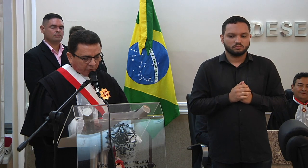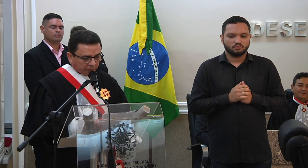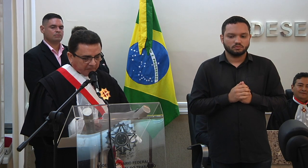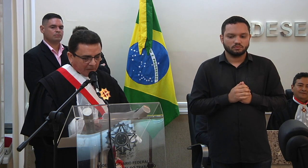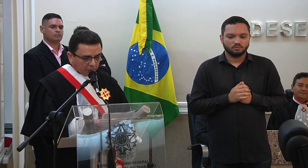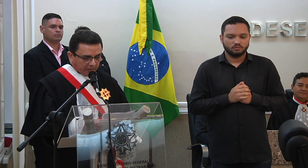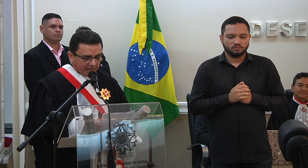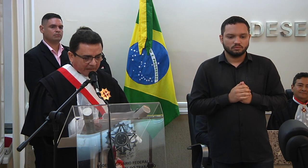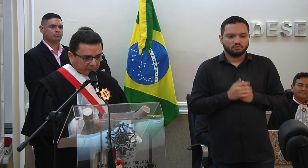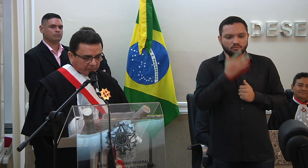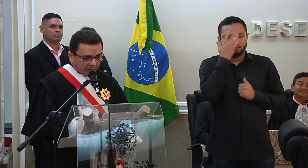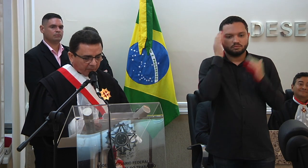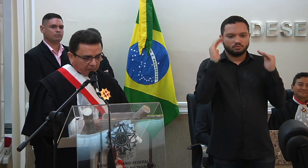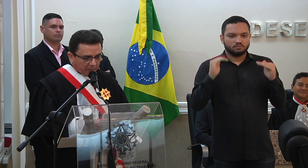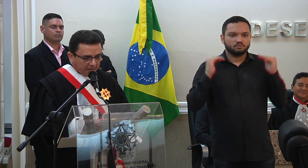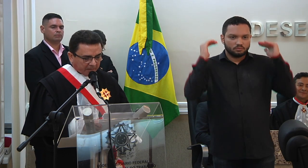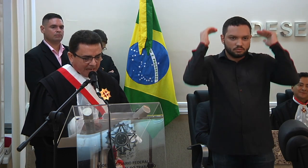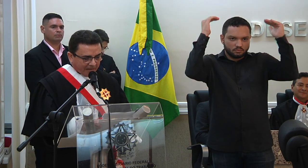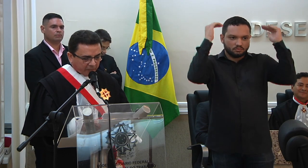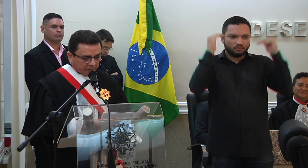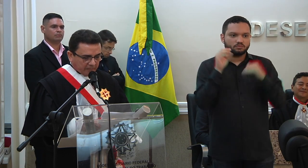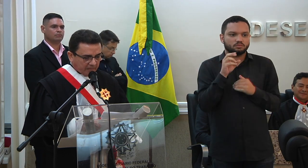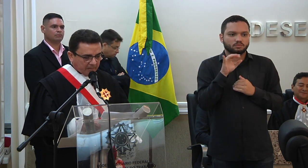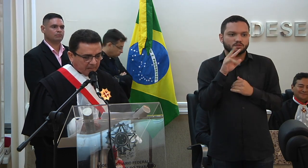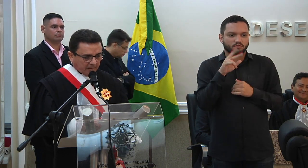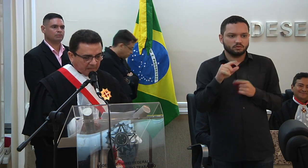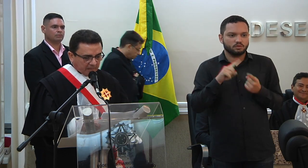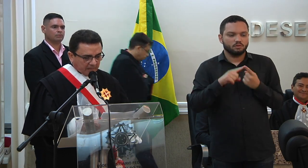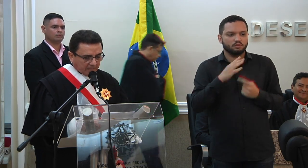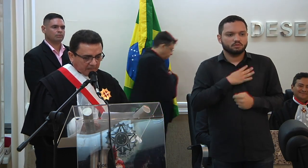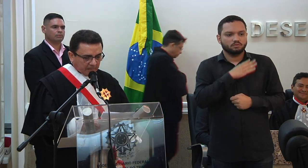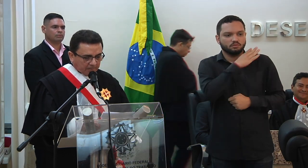excelentíssimas autoridades civis e militares,